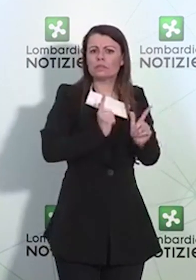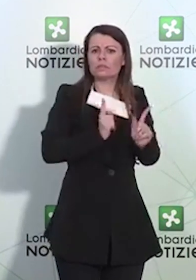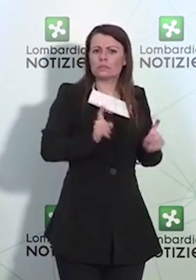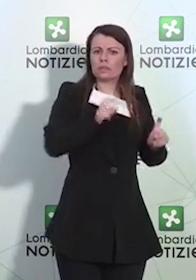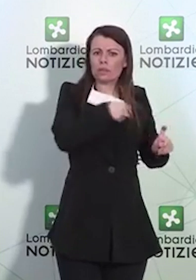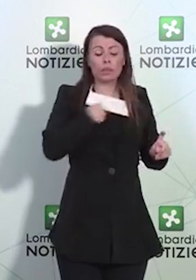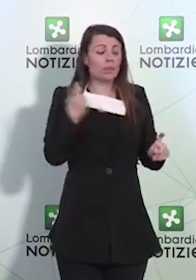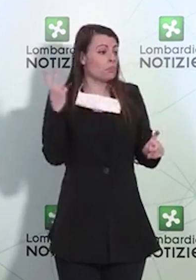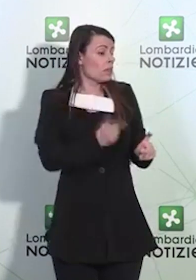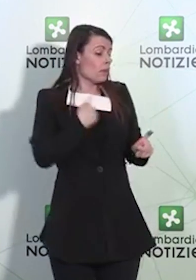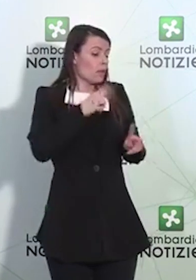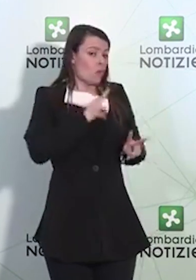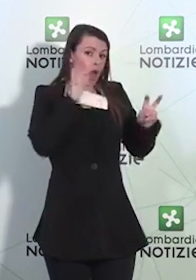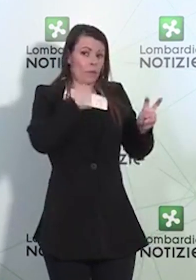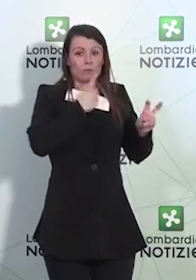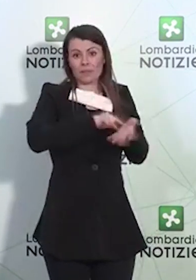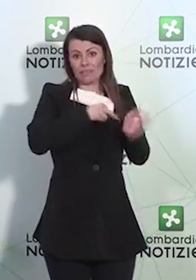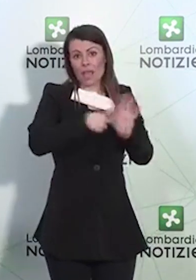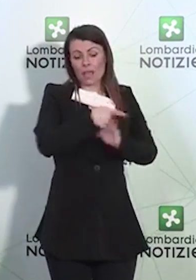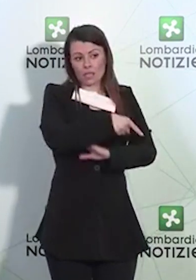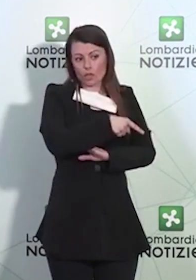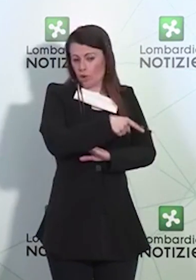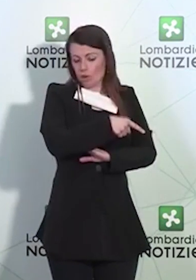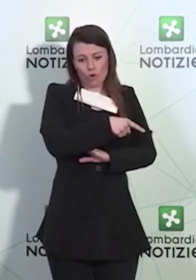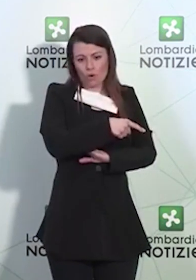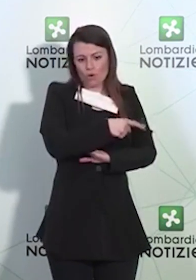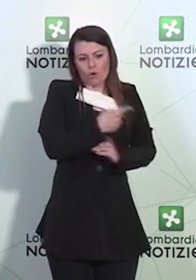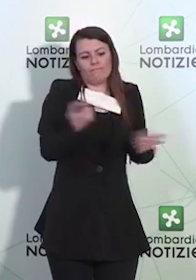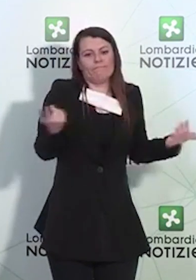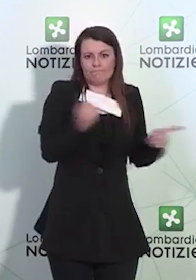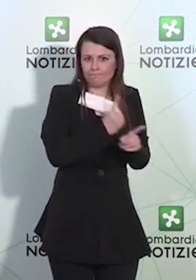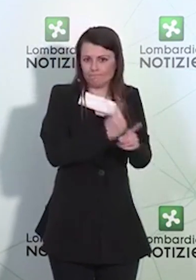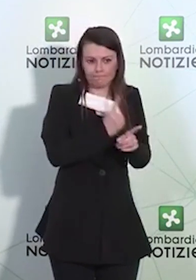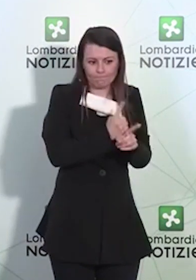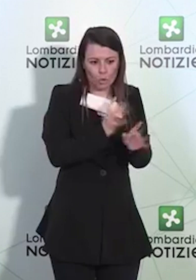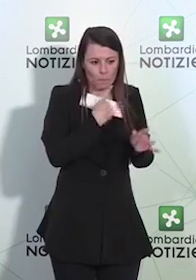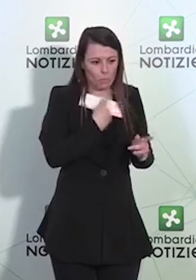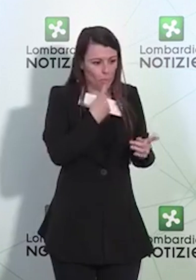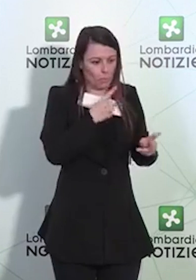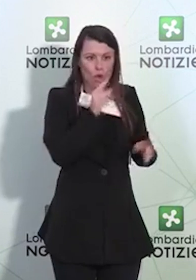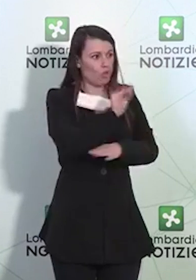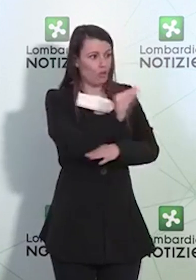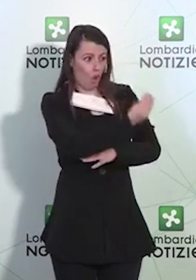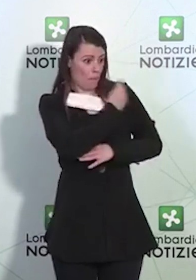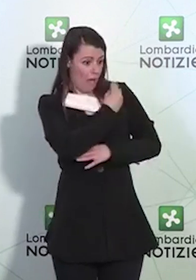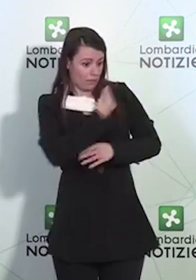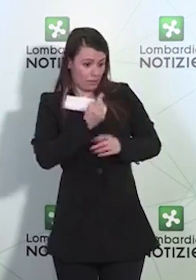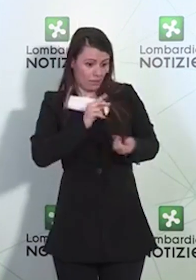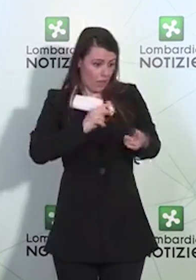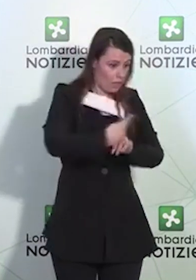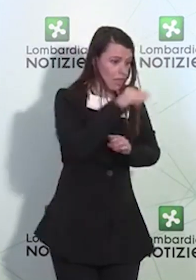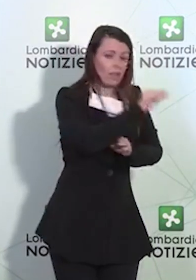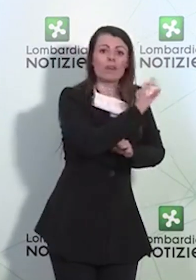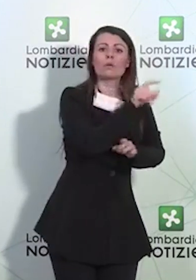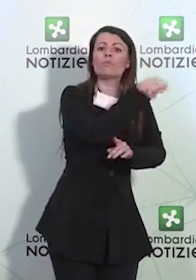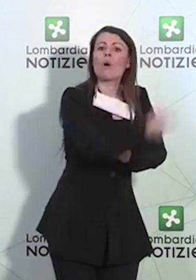che dovranno essere chiesti a chi predisporrà il tipo di esame. Quello